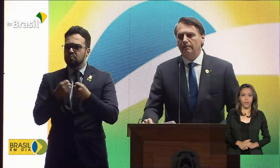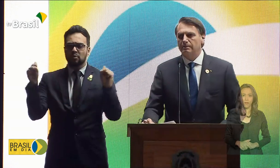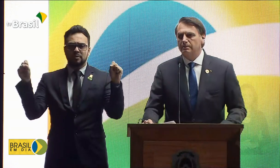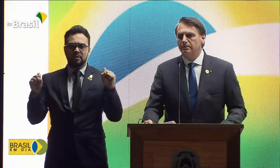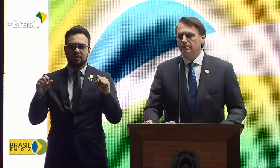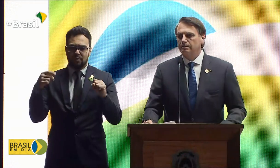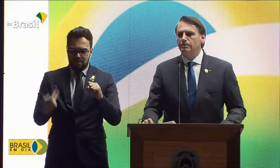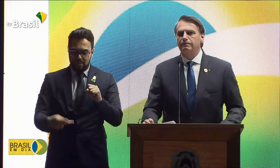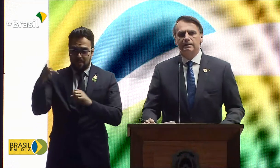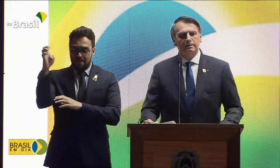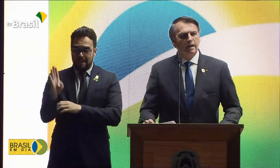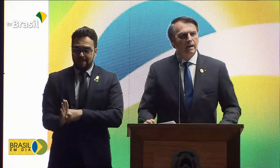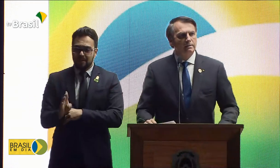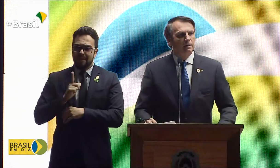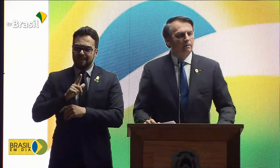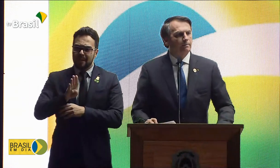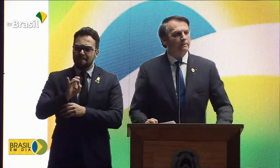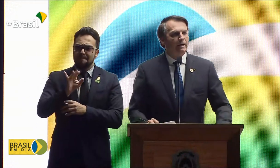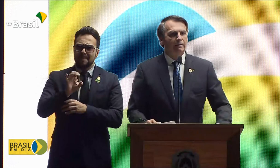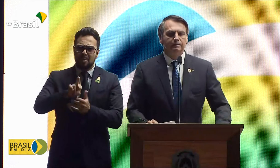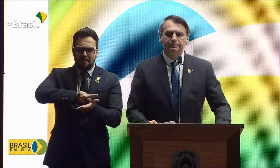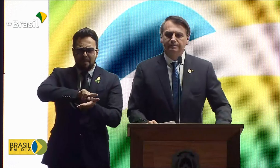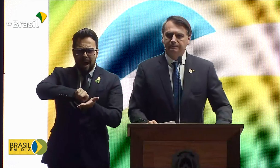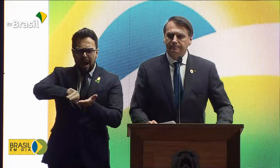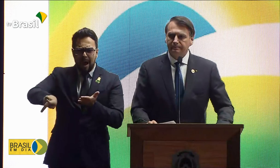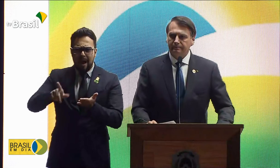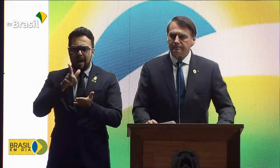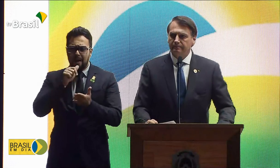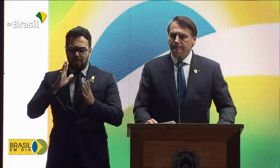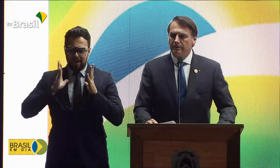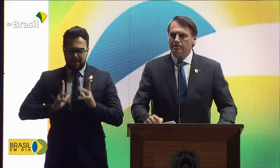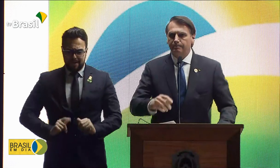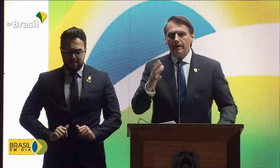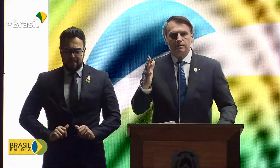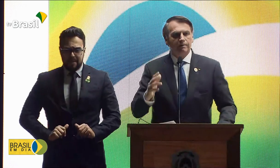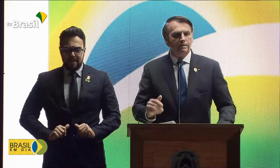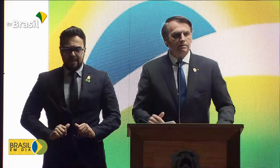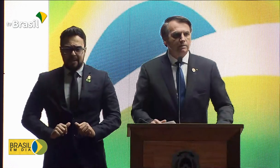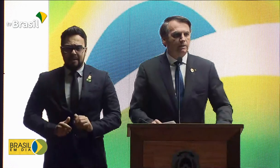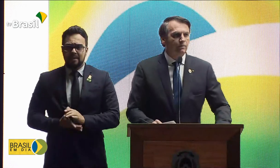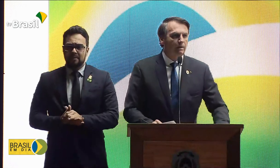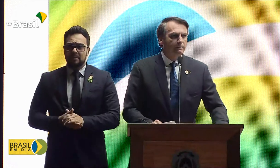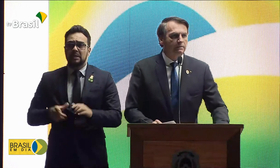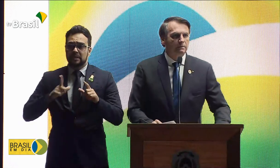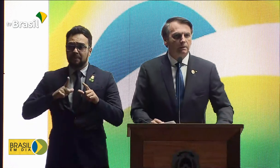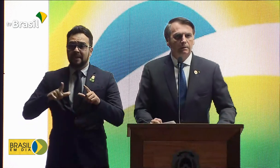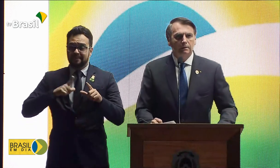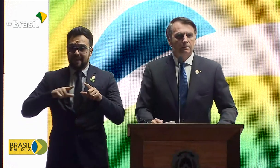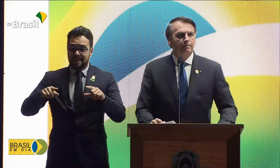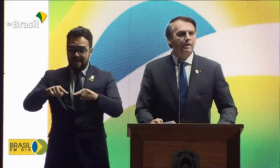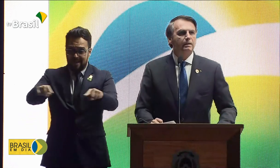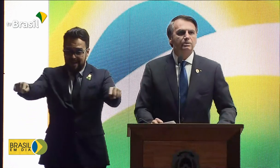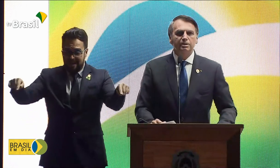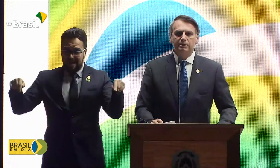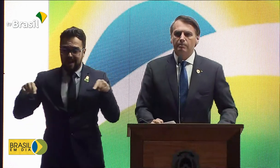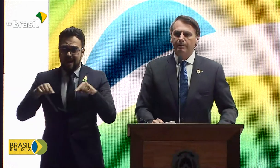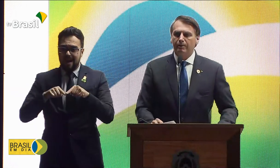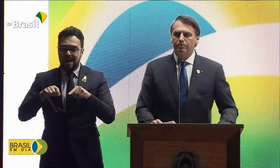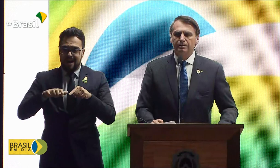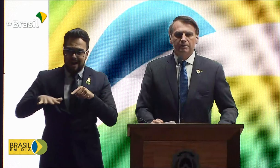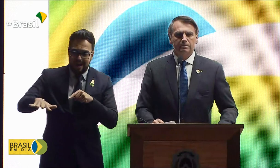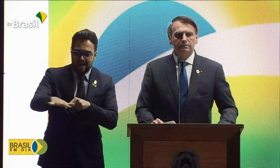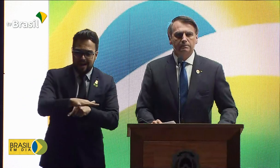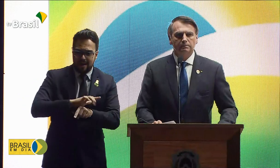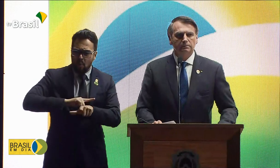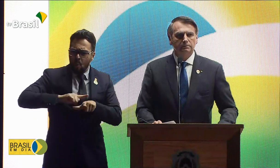como nós temos, biodiversidade, água potável, espaços vazios enormes, um país lindíssimo